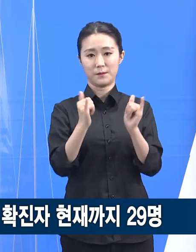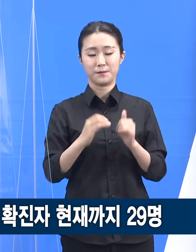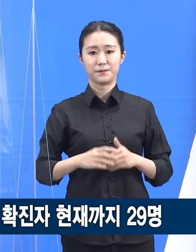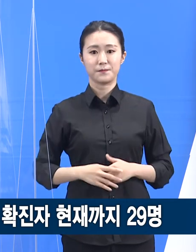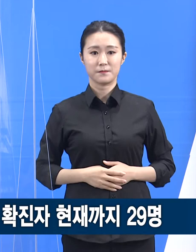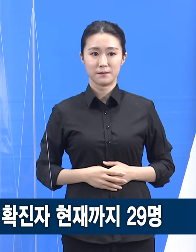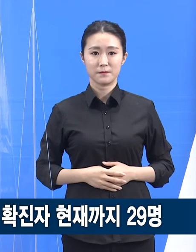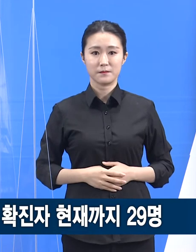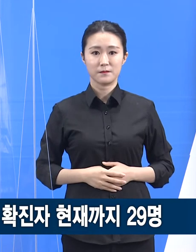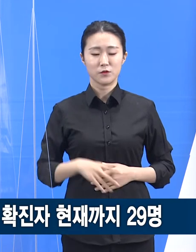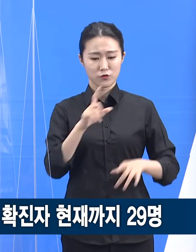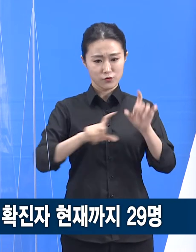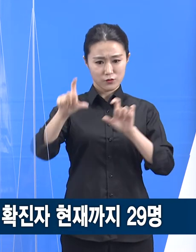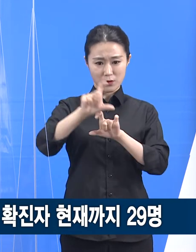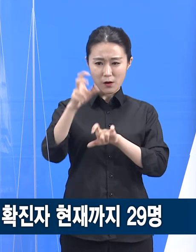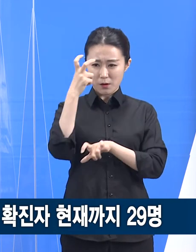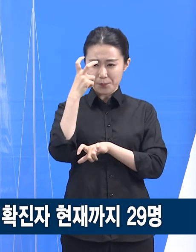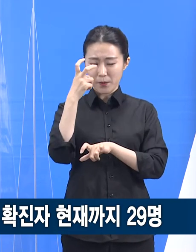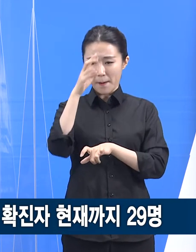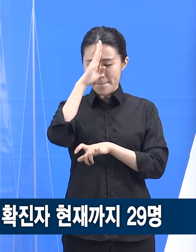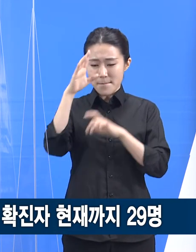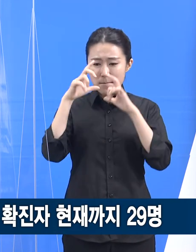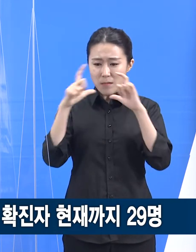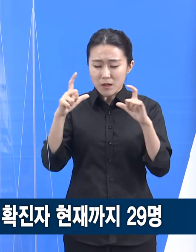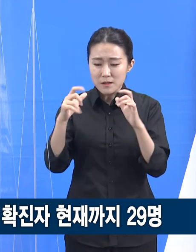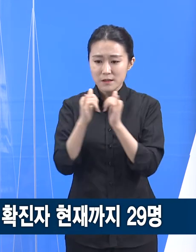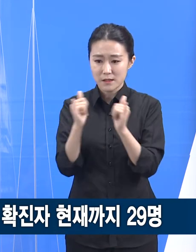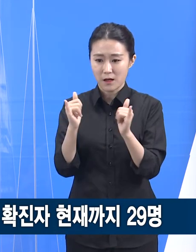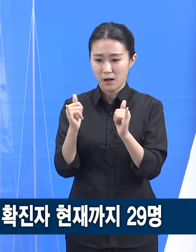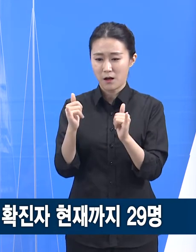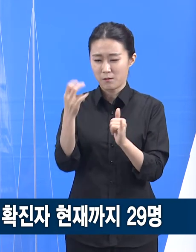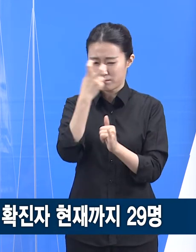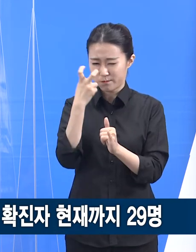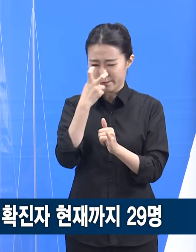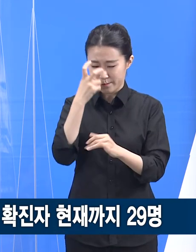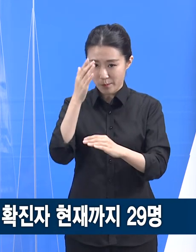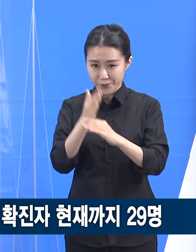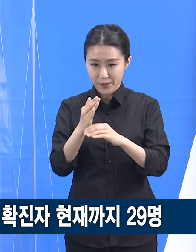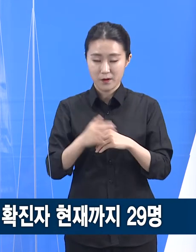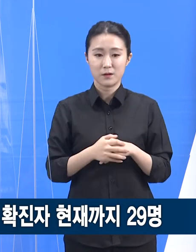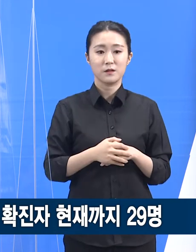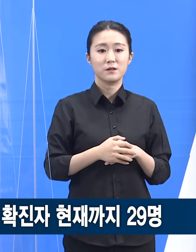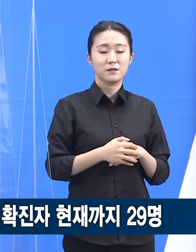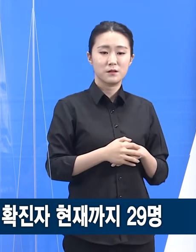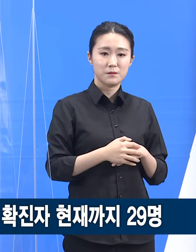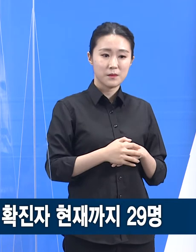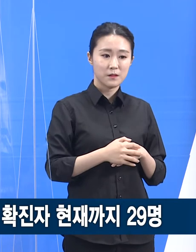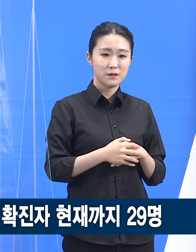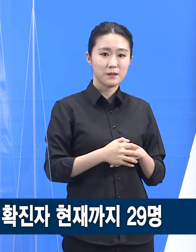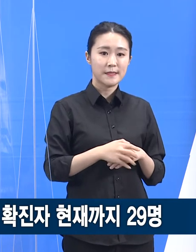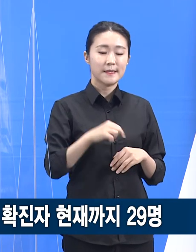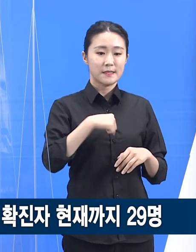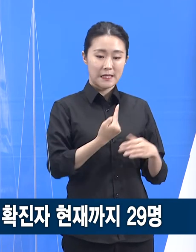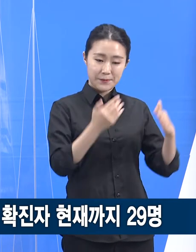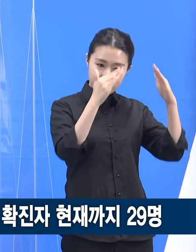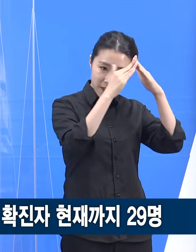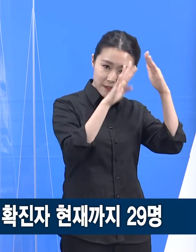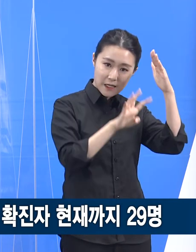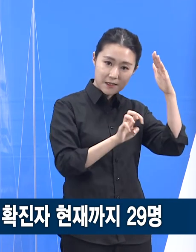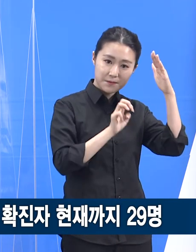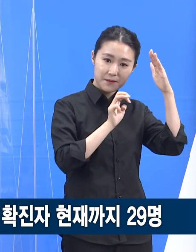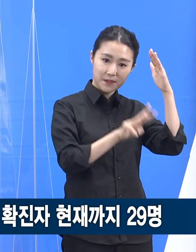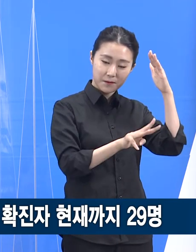추가 관련자 대상으로 검사를 진행 중이며 49명은 자가격리, 1명은 넘동감시, 4명은